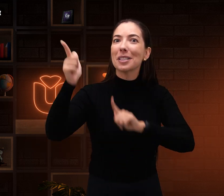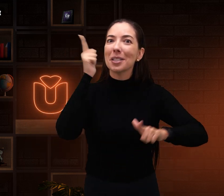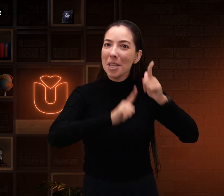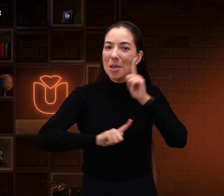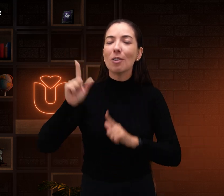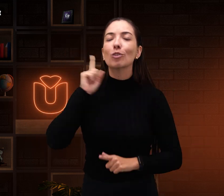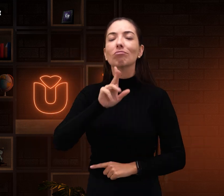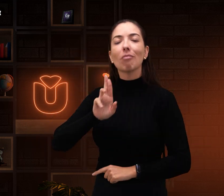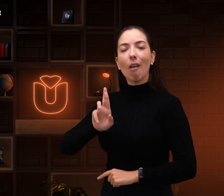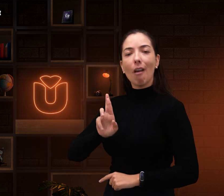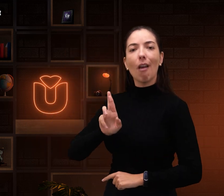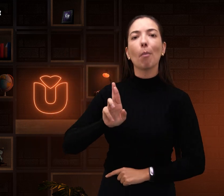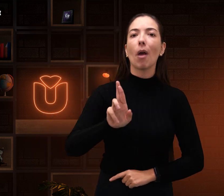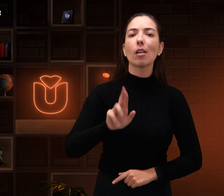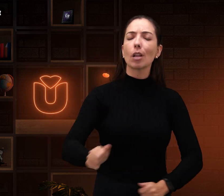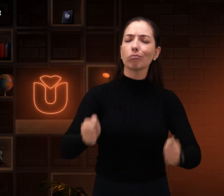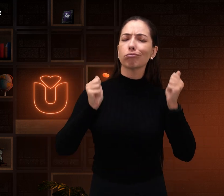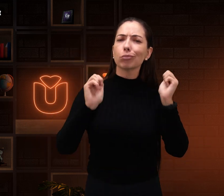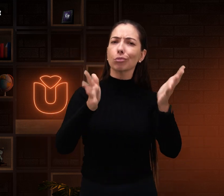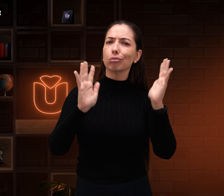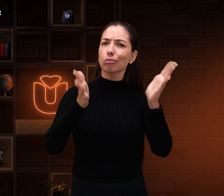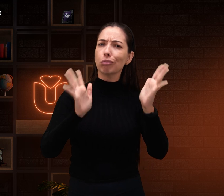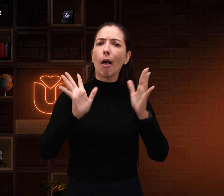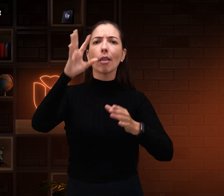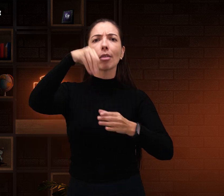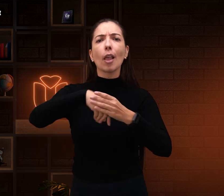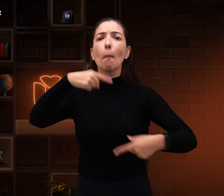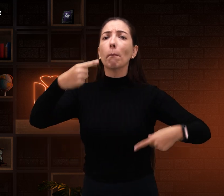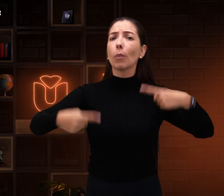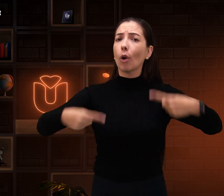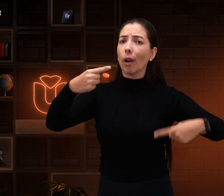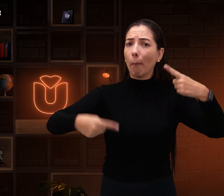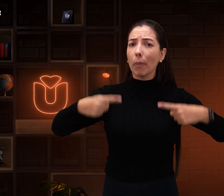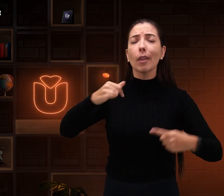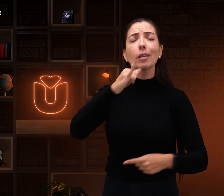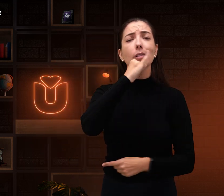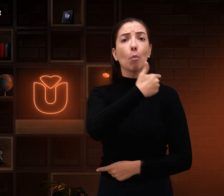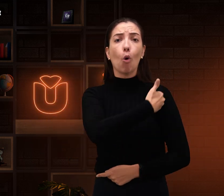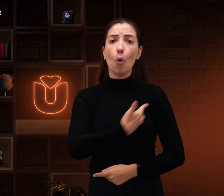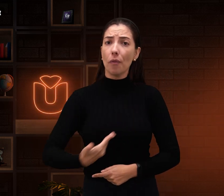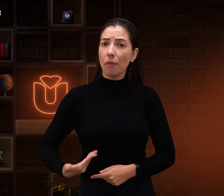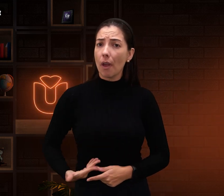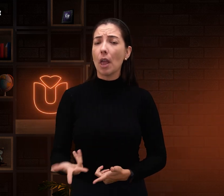conquistas, conseguimos também a representatividade através da língua de sinais, nas discussões políticas públicas,